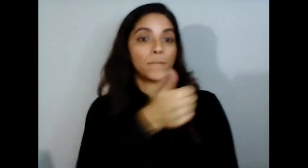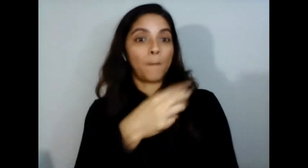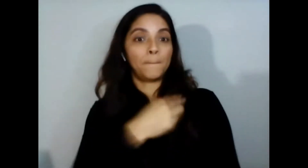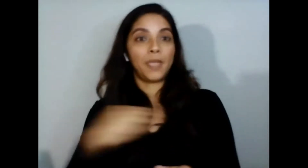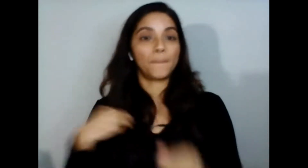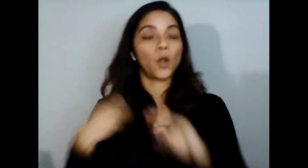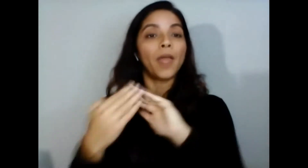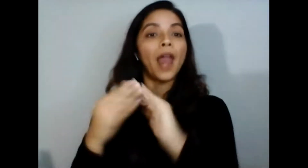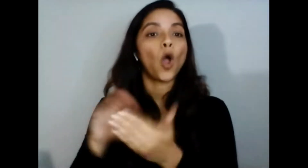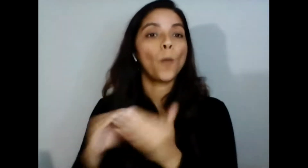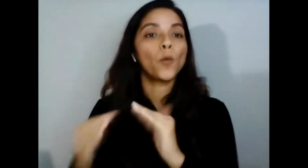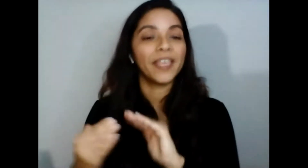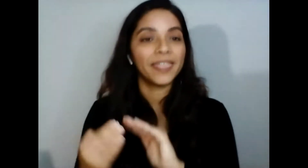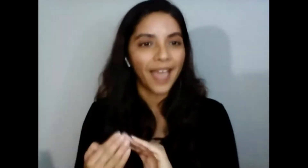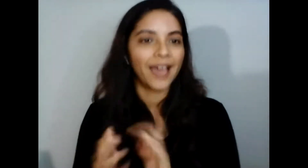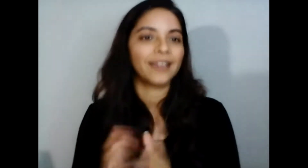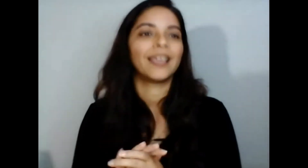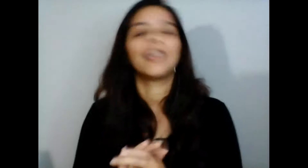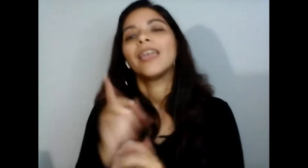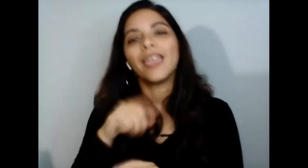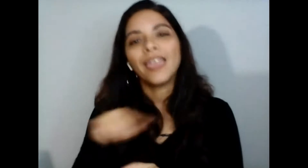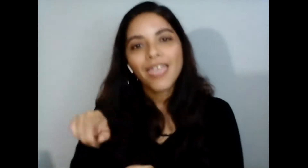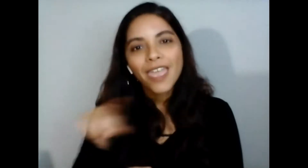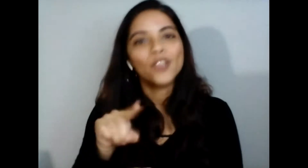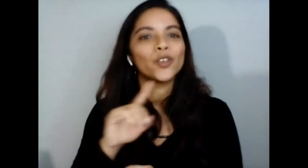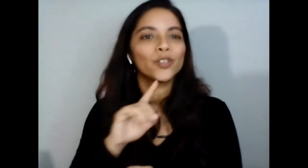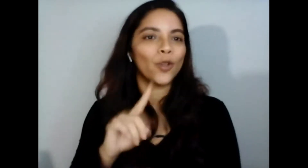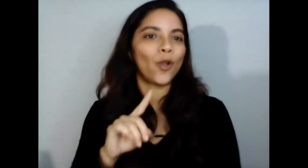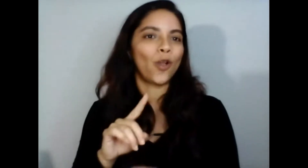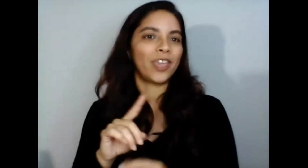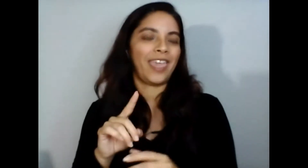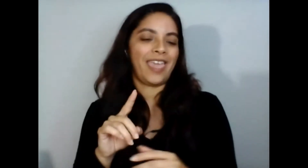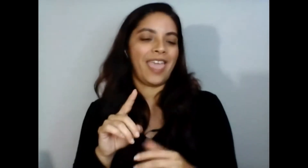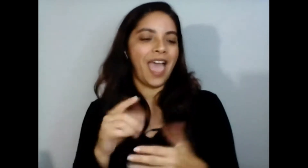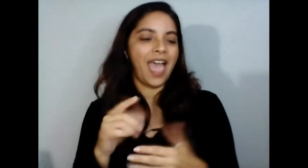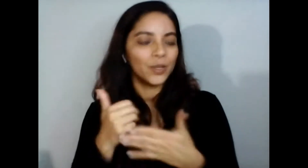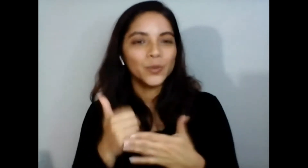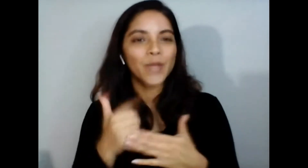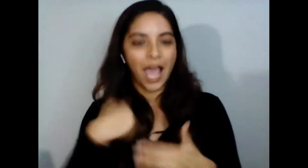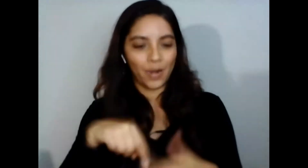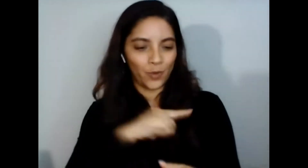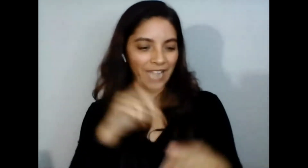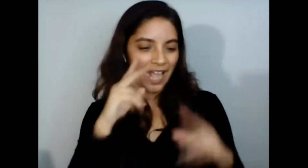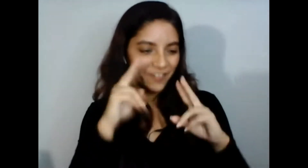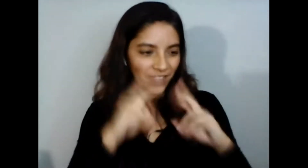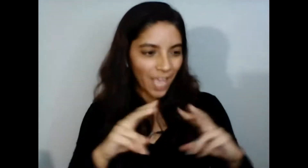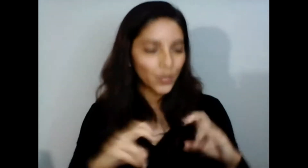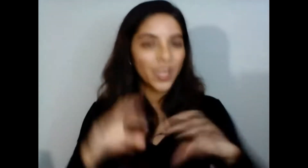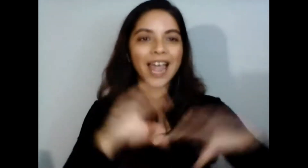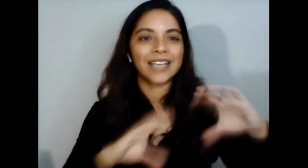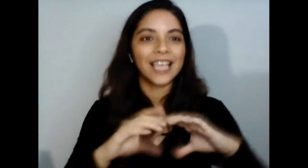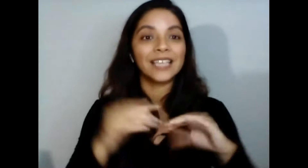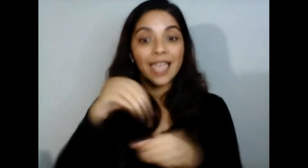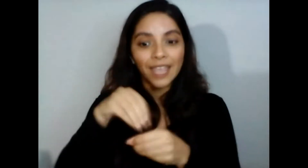una parte central de esta colección es precisamente la ciencia y la solidaridad entonces nosotros